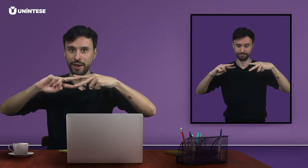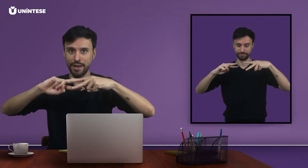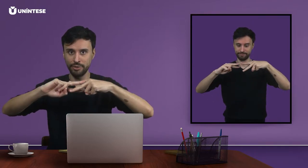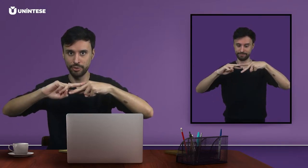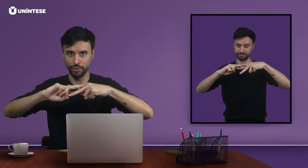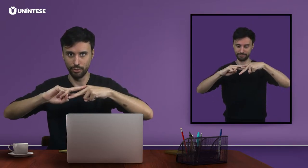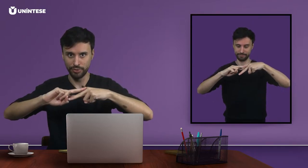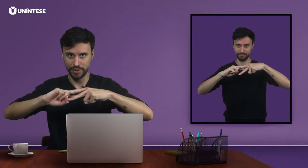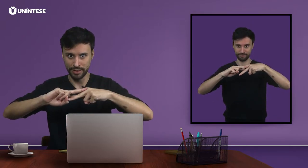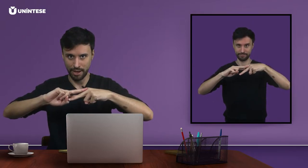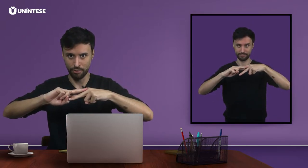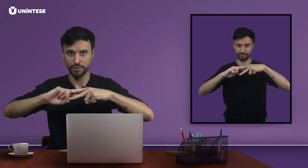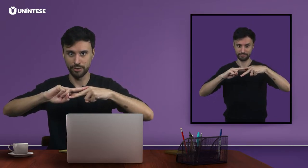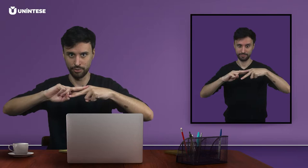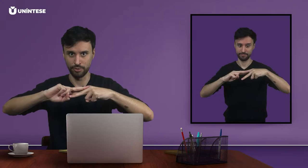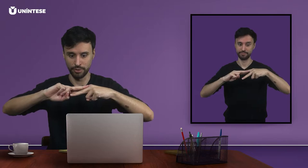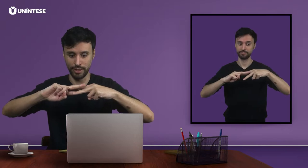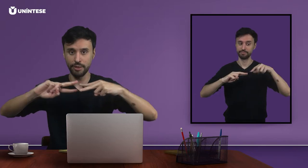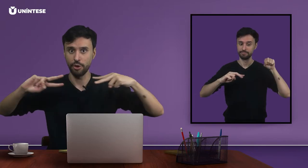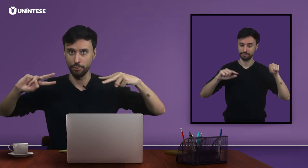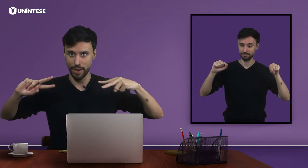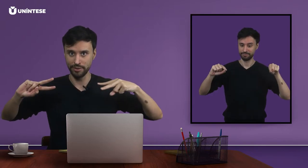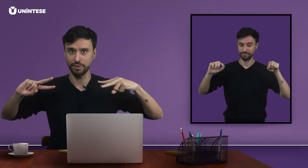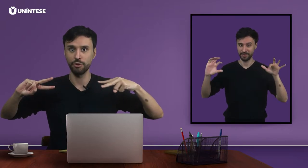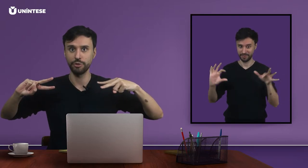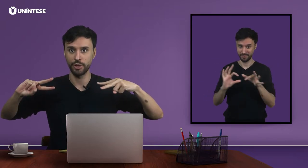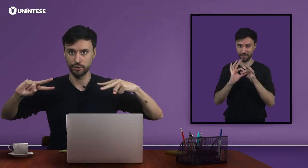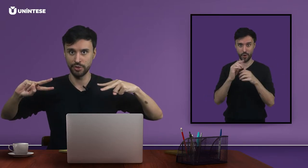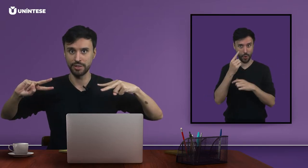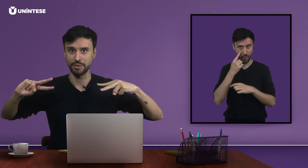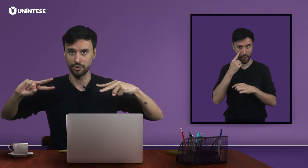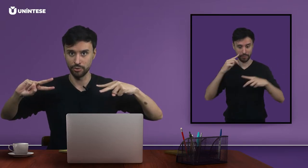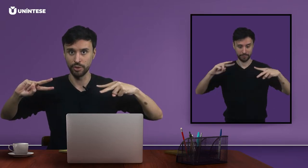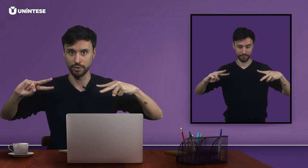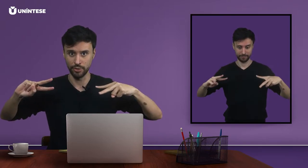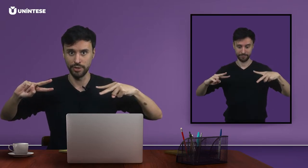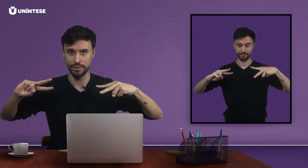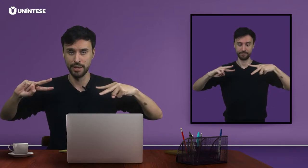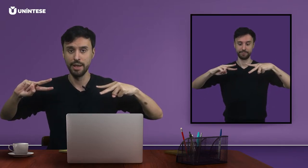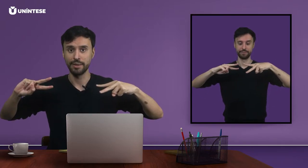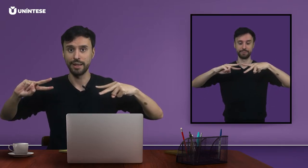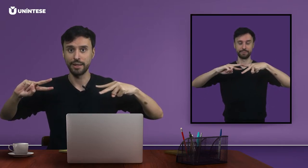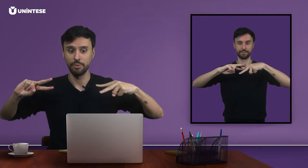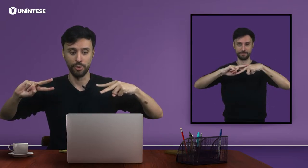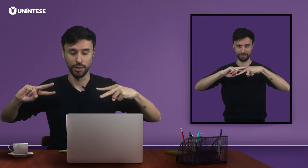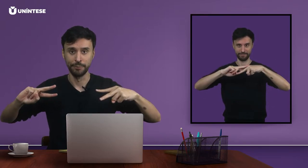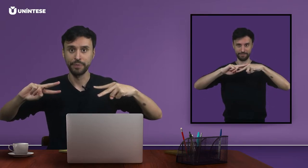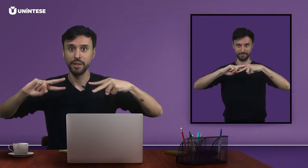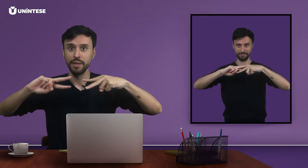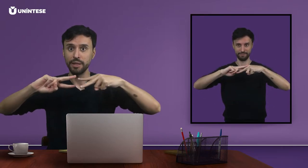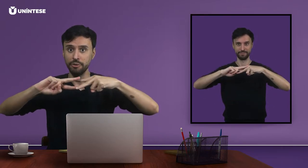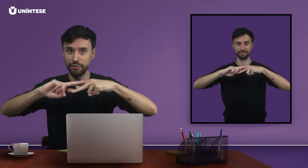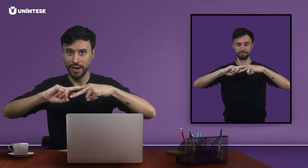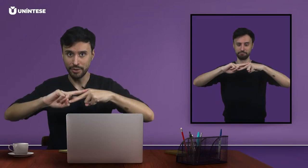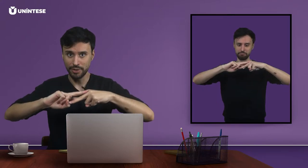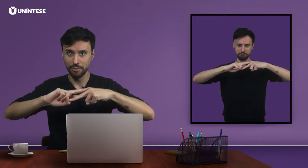faço o sinal das ondulas, né? Eu pego estas configurações que são as ondulações da carambola, e faço este